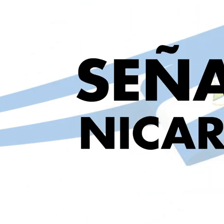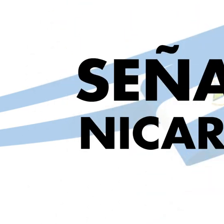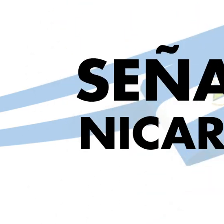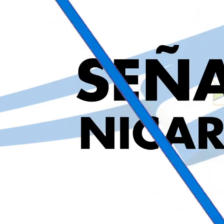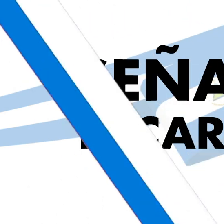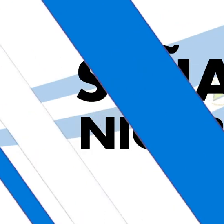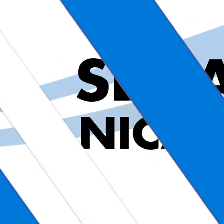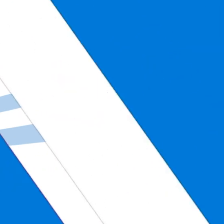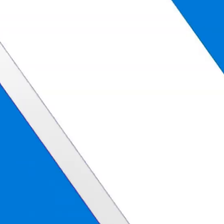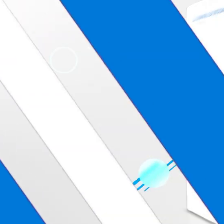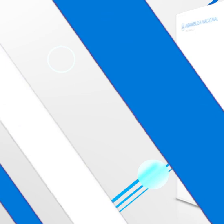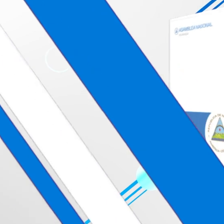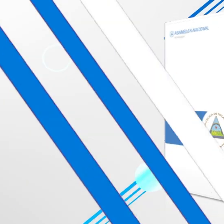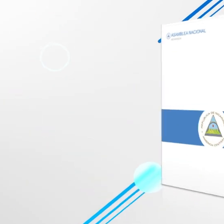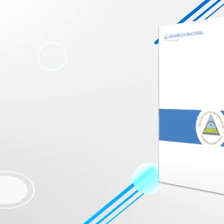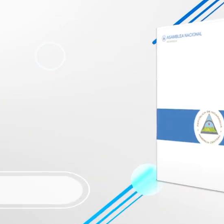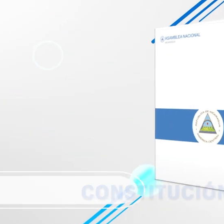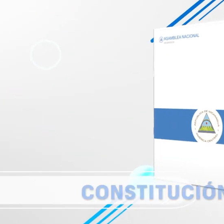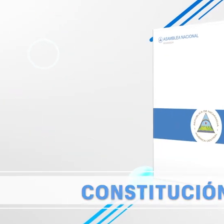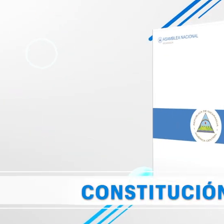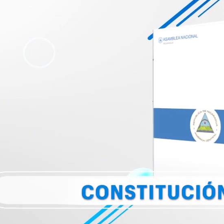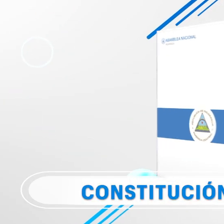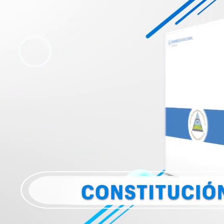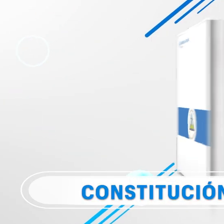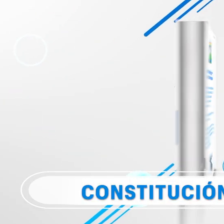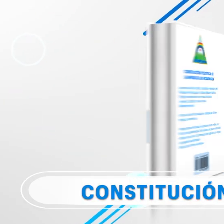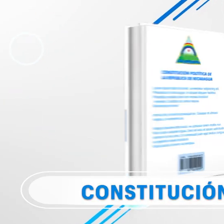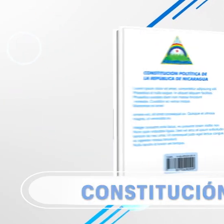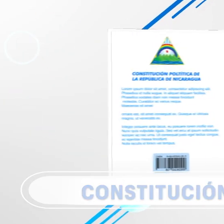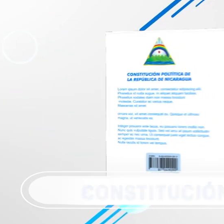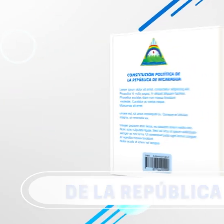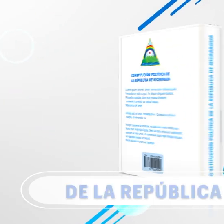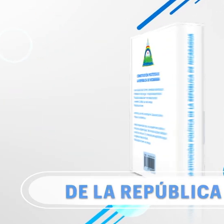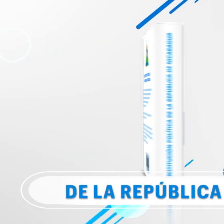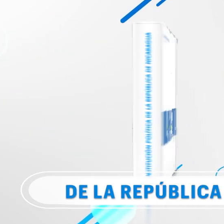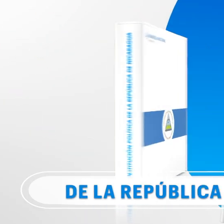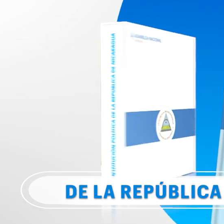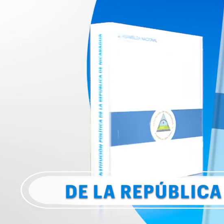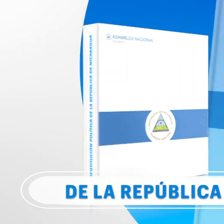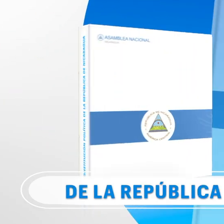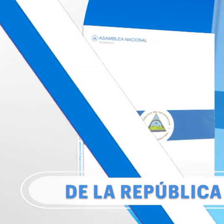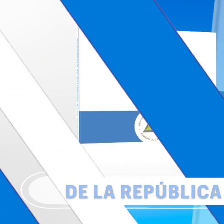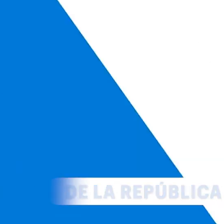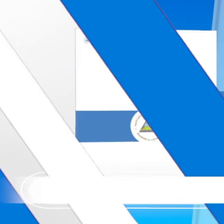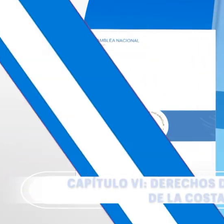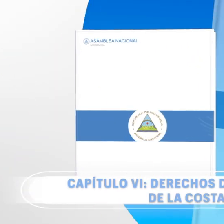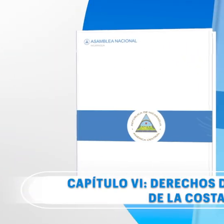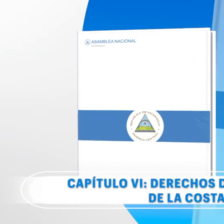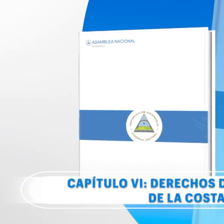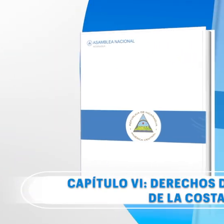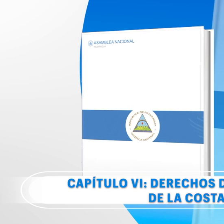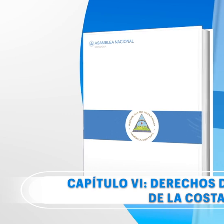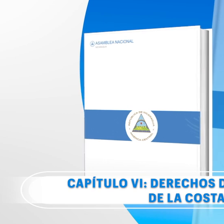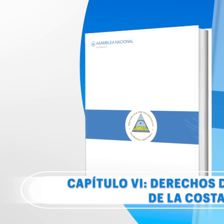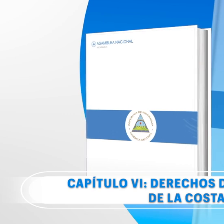Música Constitución Política de la República de Nicaragua Capítulo 6